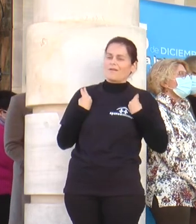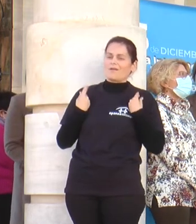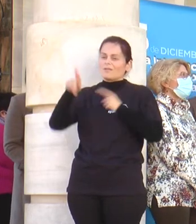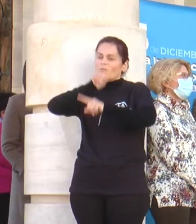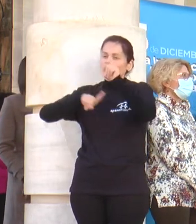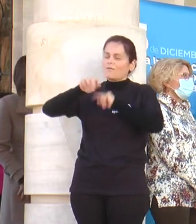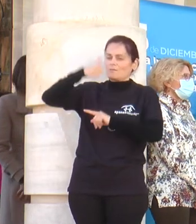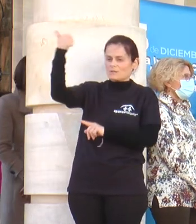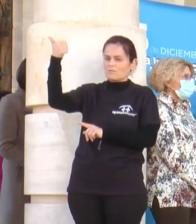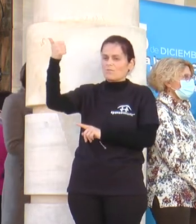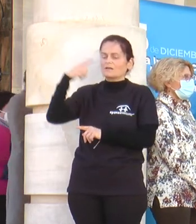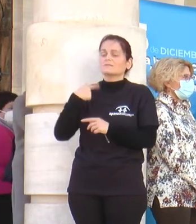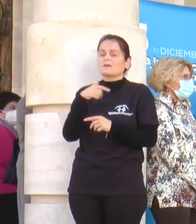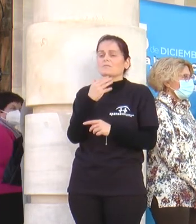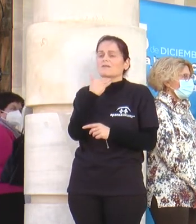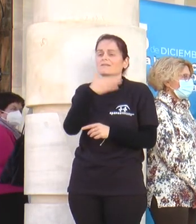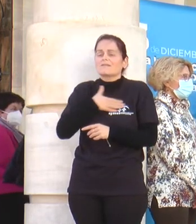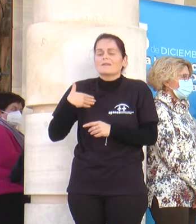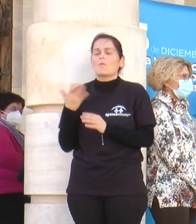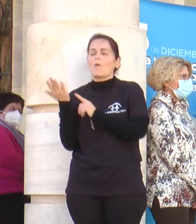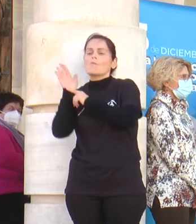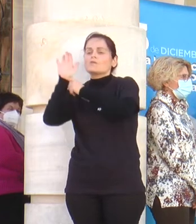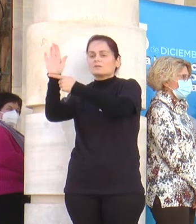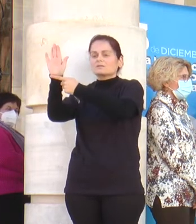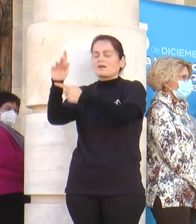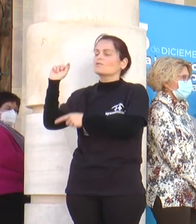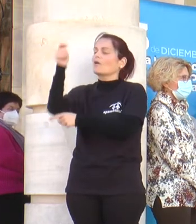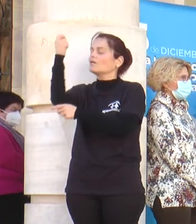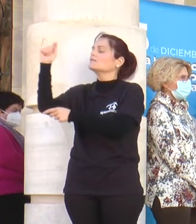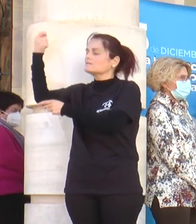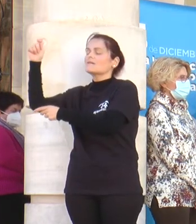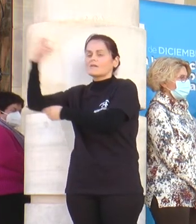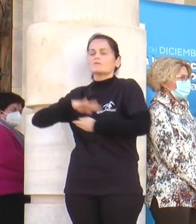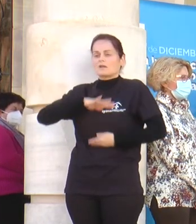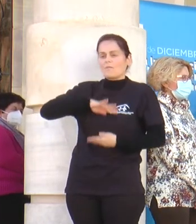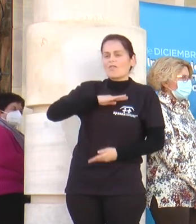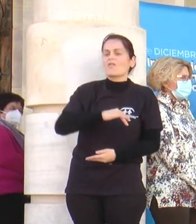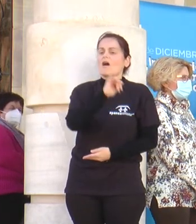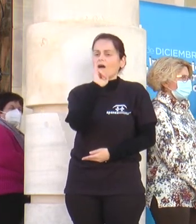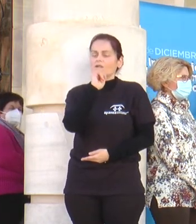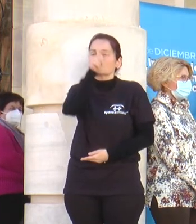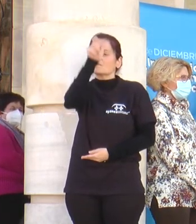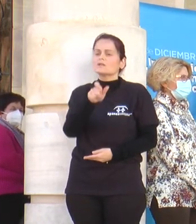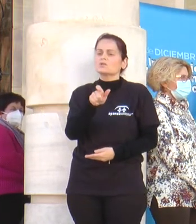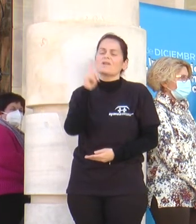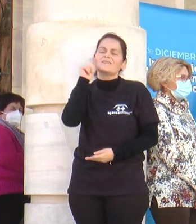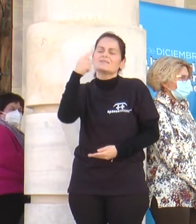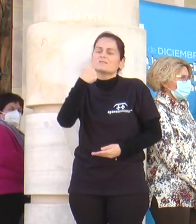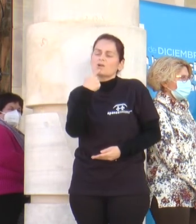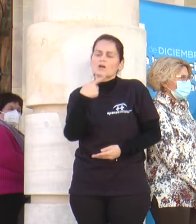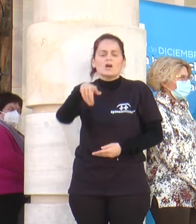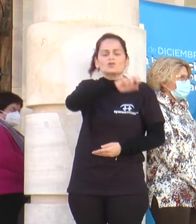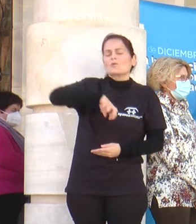También nos permite mostrar los logros que conseguimos y de lo que somos capaces. Las personas sordas somos